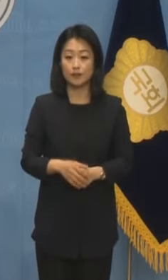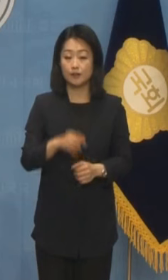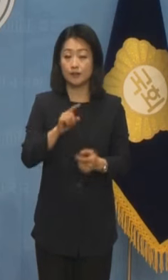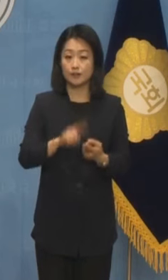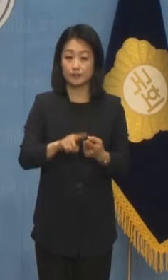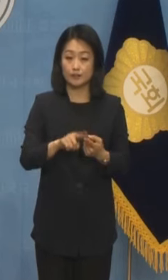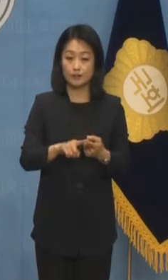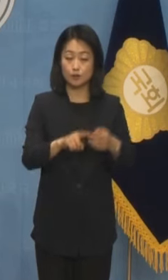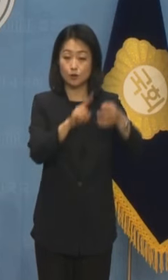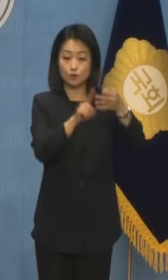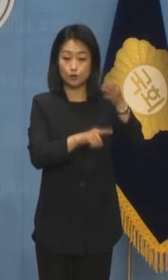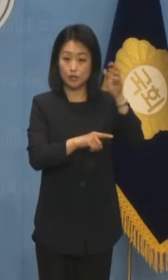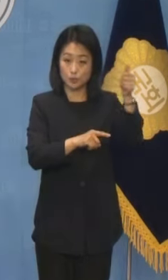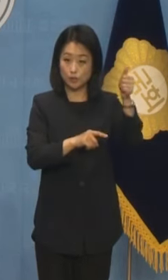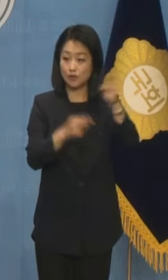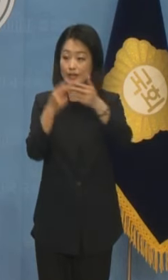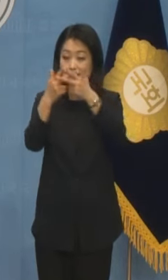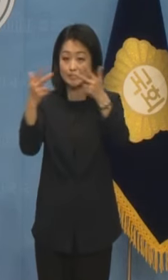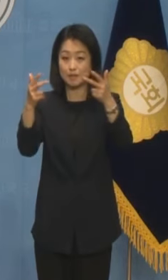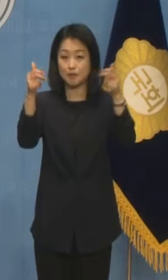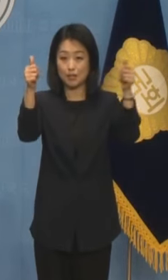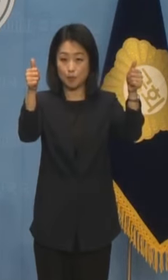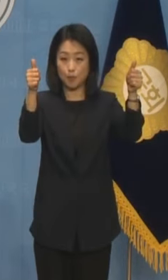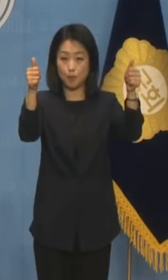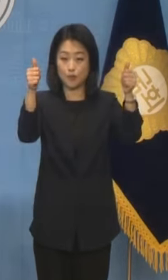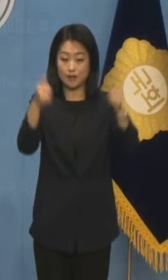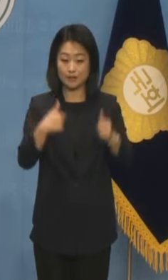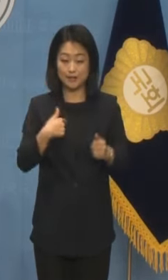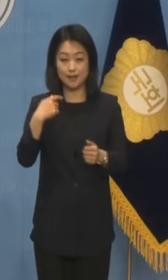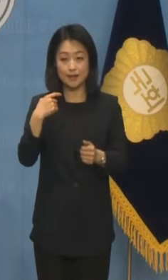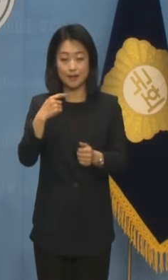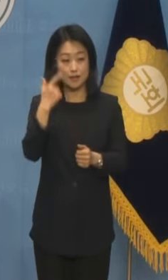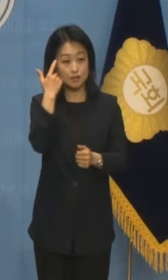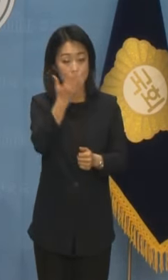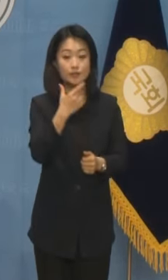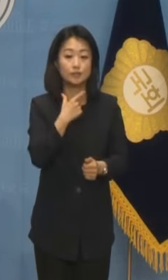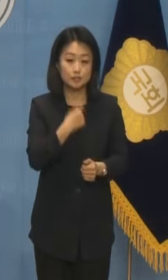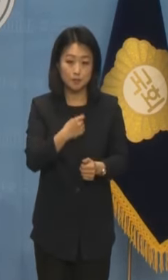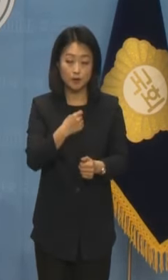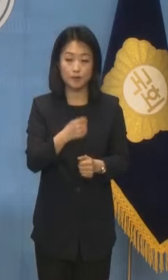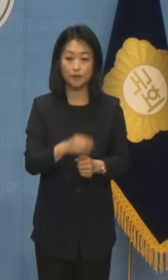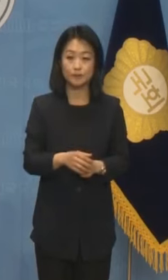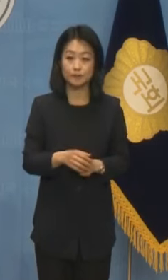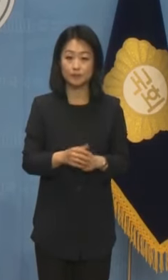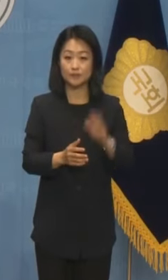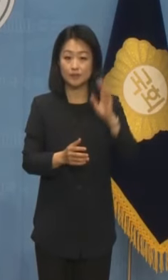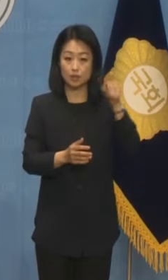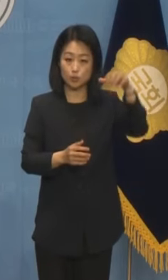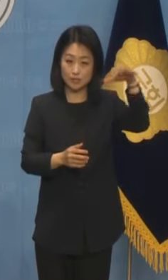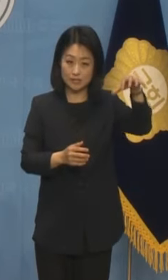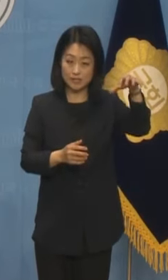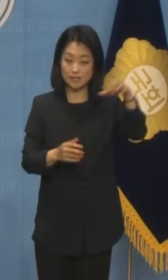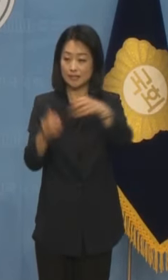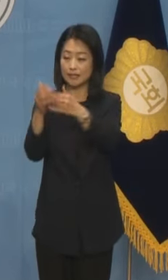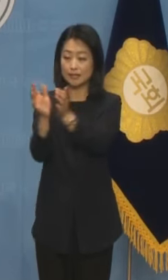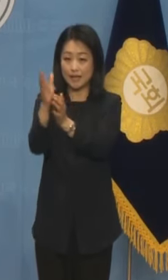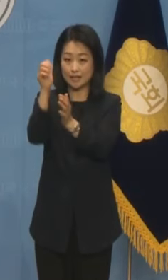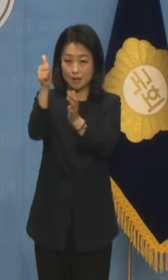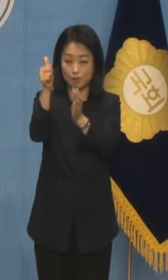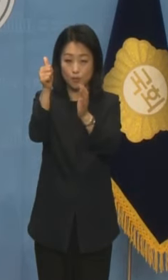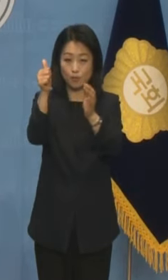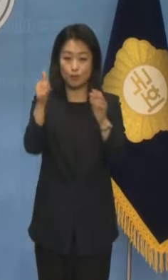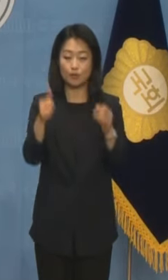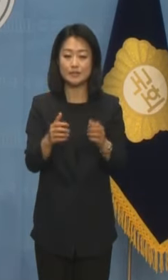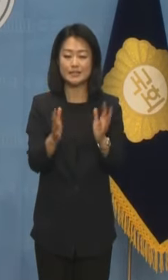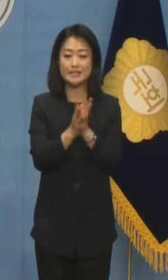윤석열 대통령과 이재명 대표는 대통령실과 당 뒤에 숨지 말고 직접 나서서